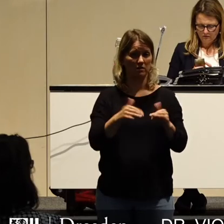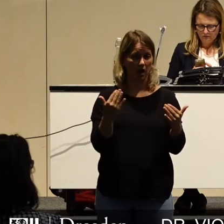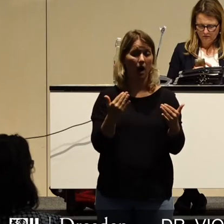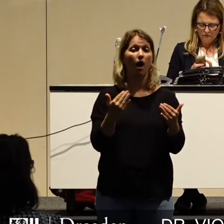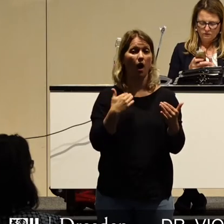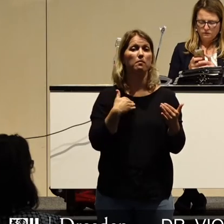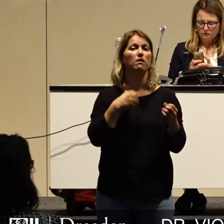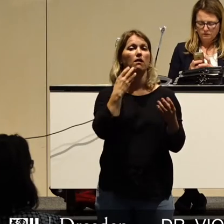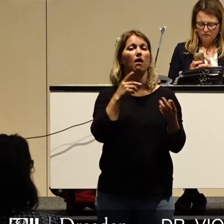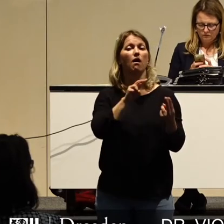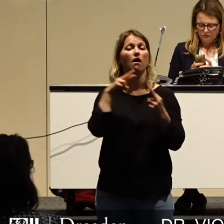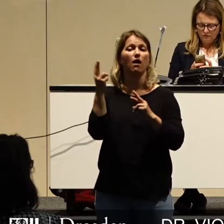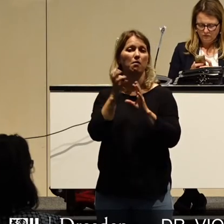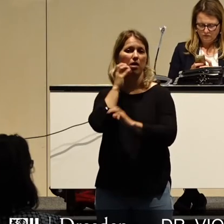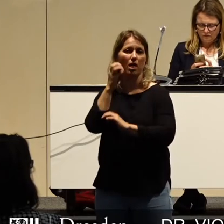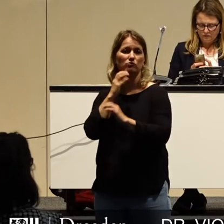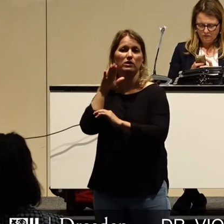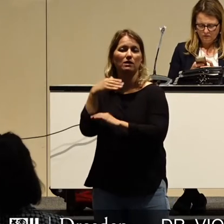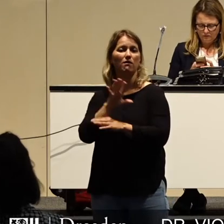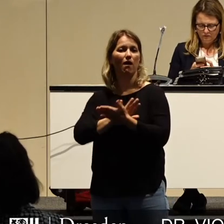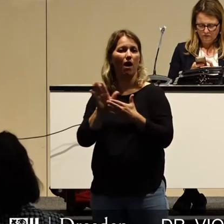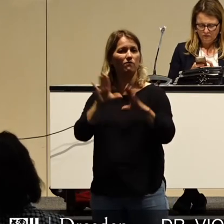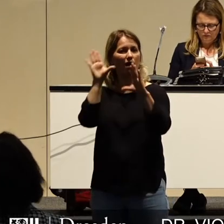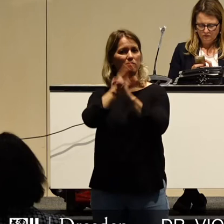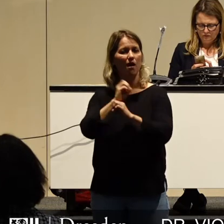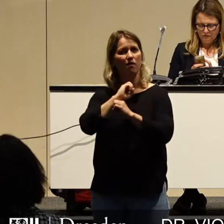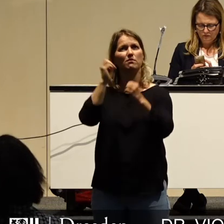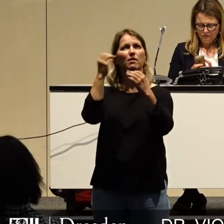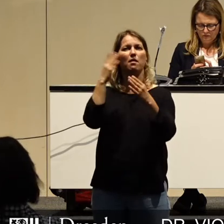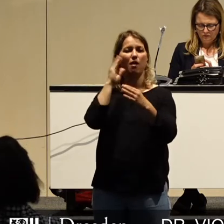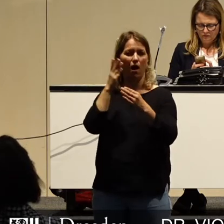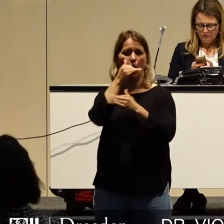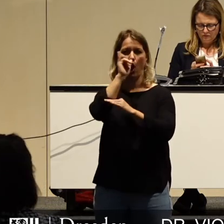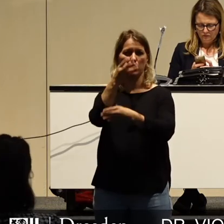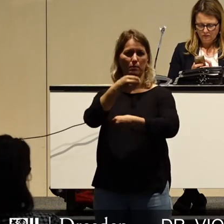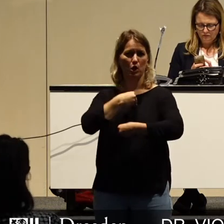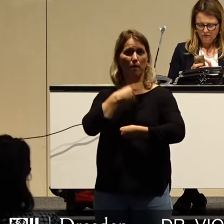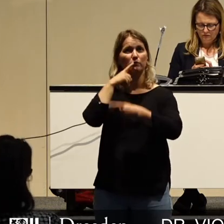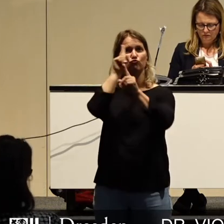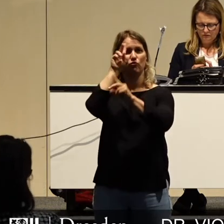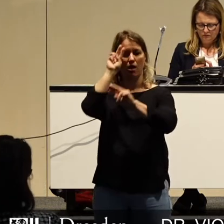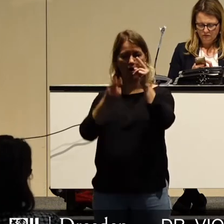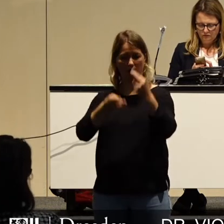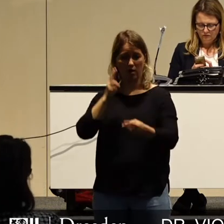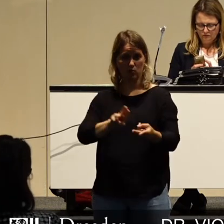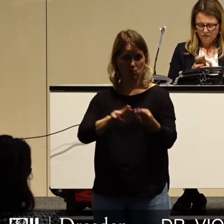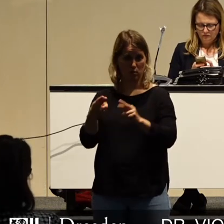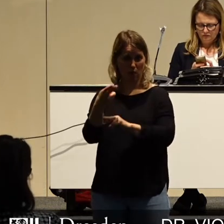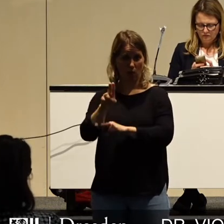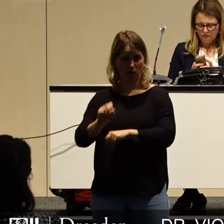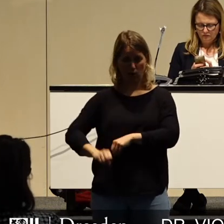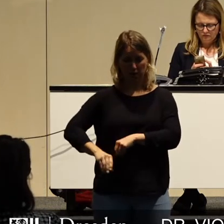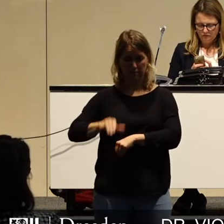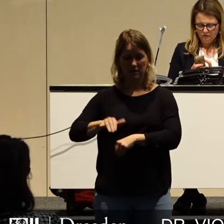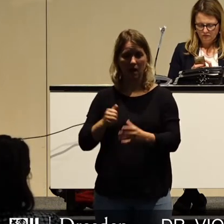Grimmschen Märchen vom Sterntaler, nicht über Nacht mit Gold belohnt und aus Sternen Euro werden. Ja, aber sagen Sie jetzt, wir haben